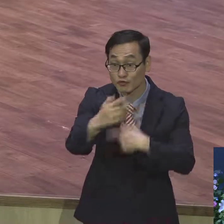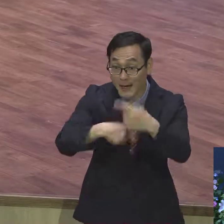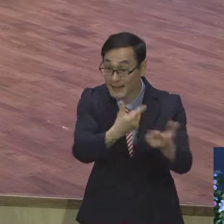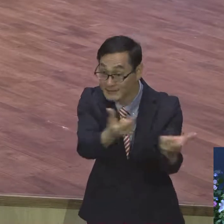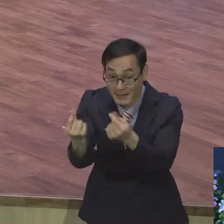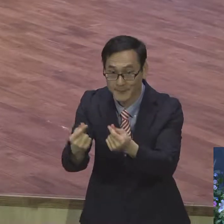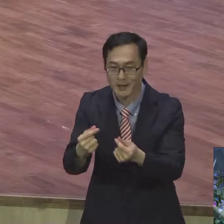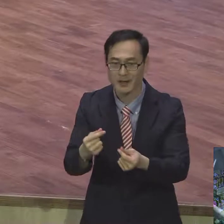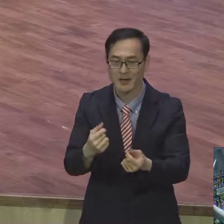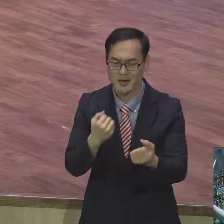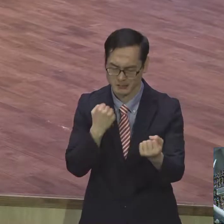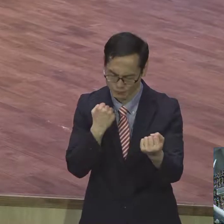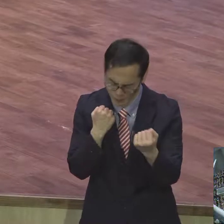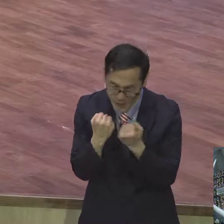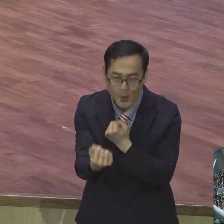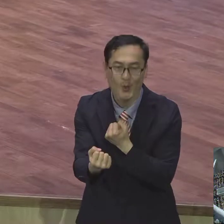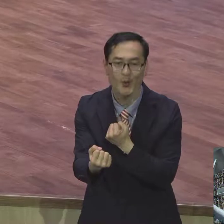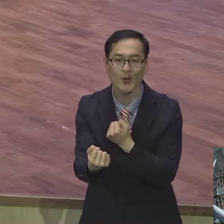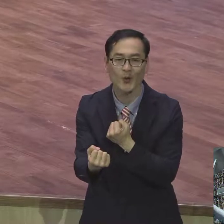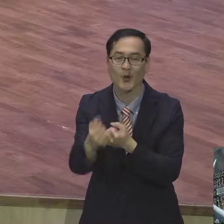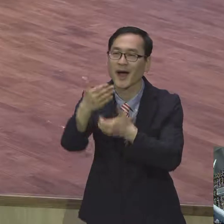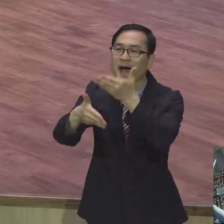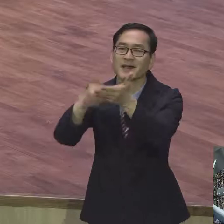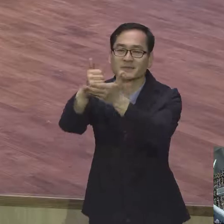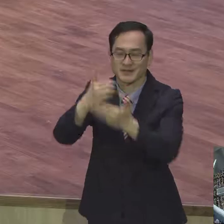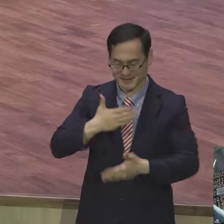불구하고 하나님은 나를 사랑하신다.